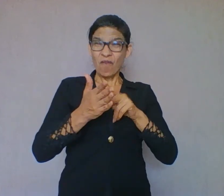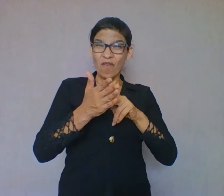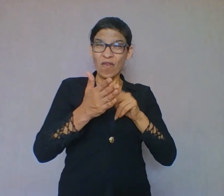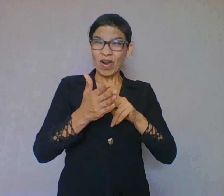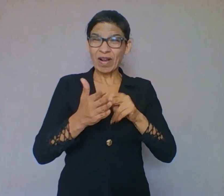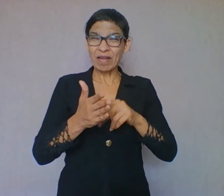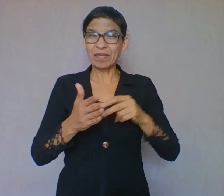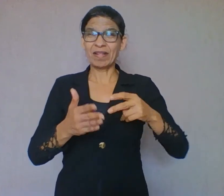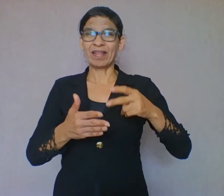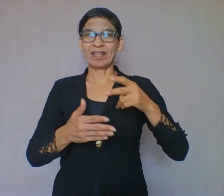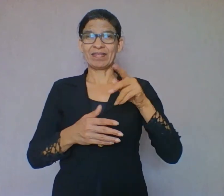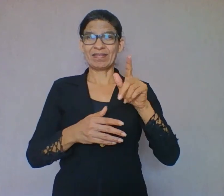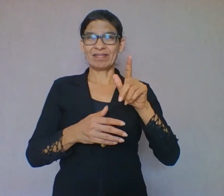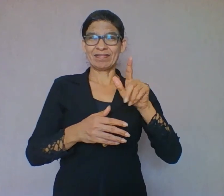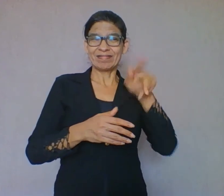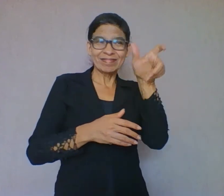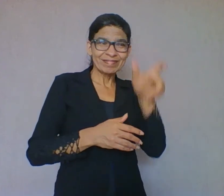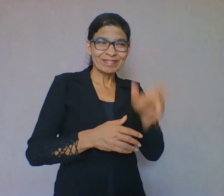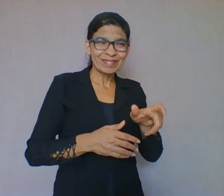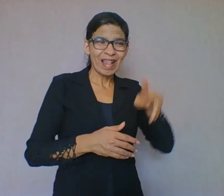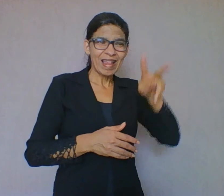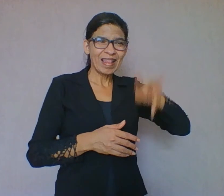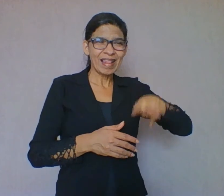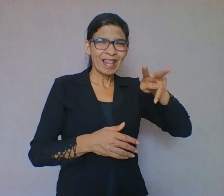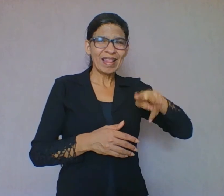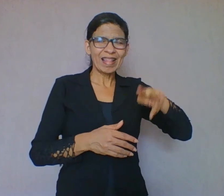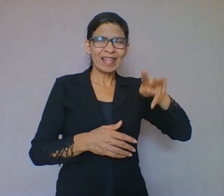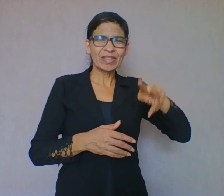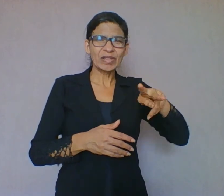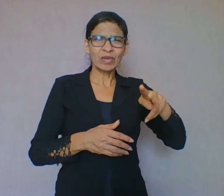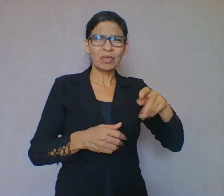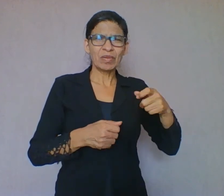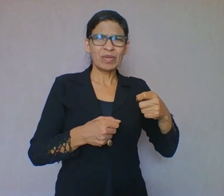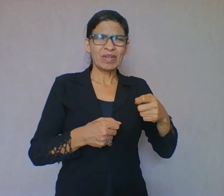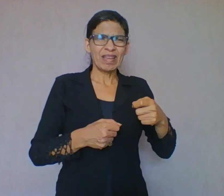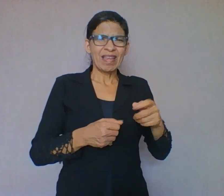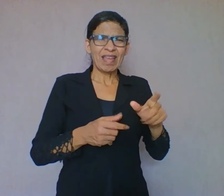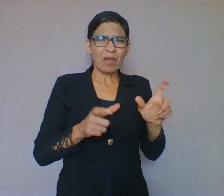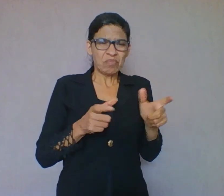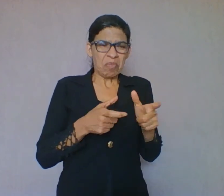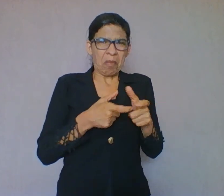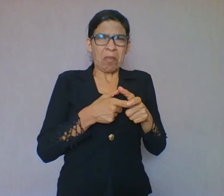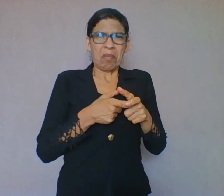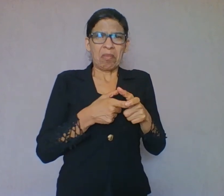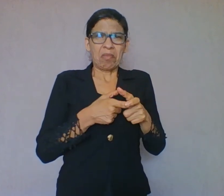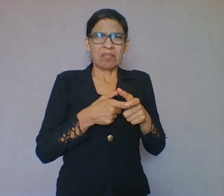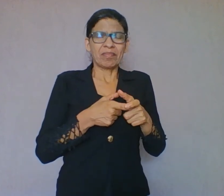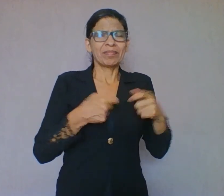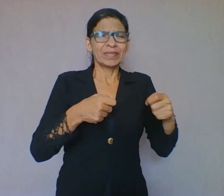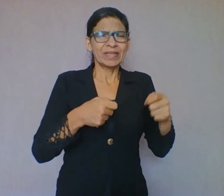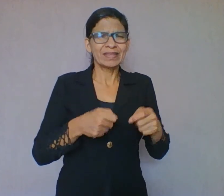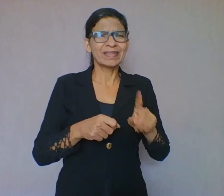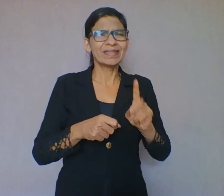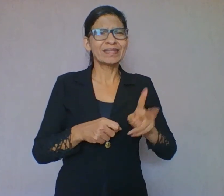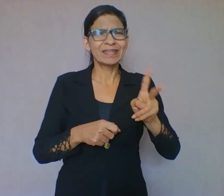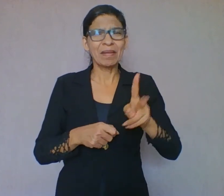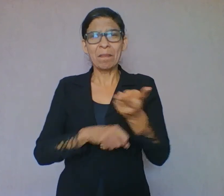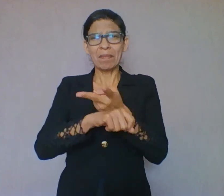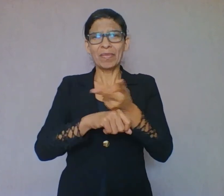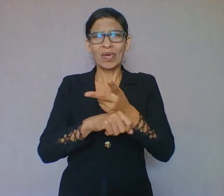todo momento ele terá de recorrer ao dicionário, fazendo pausas na leitura, dificultando assim a compreensão total